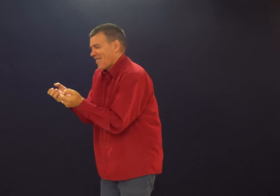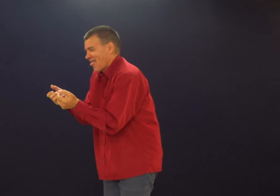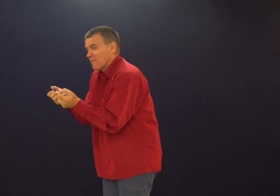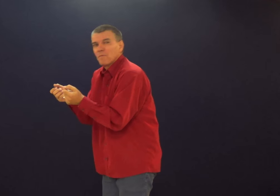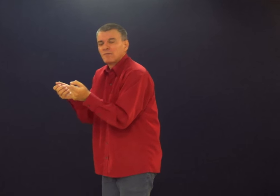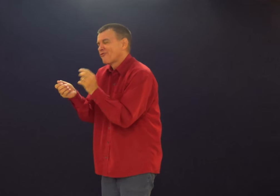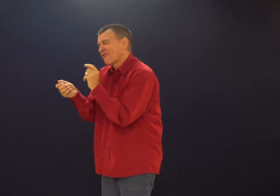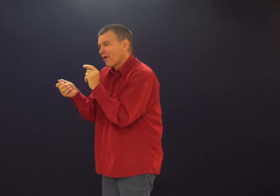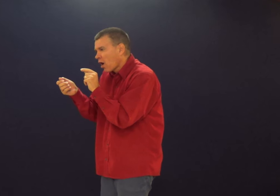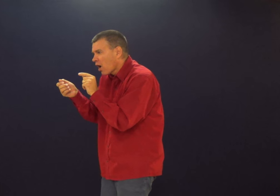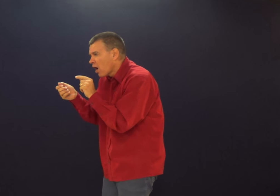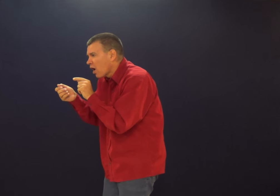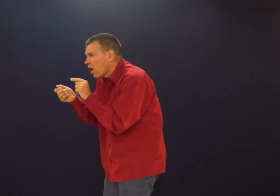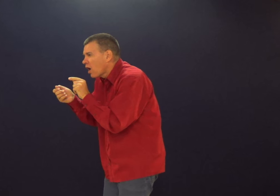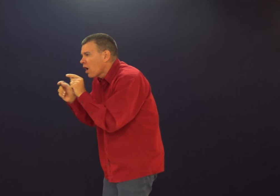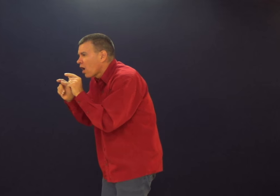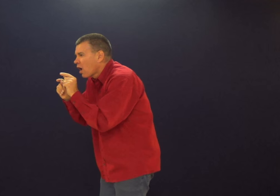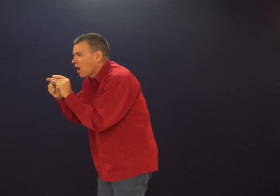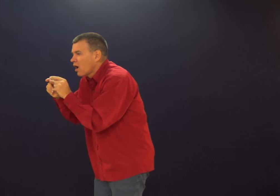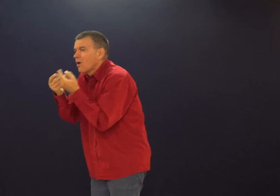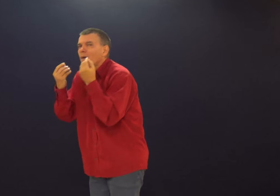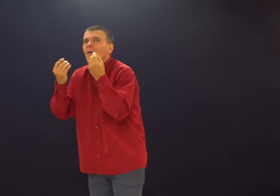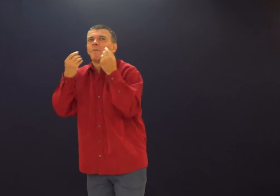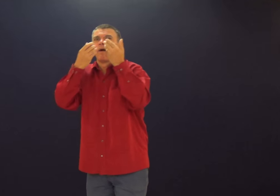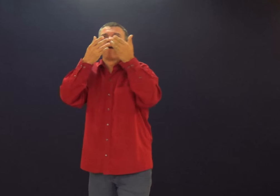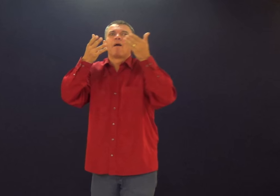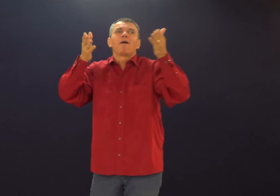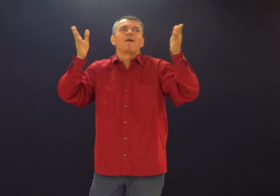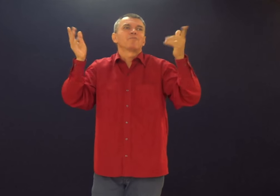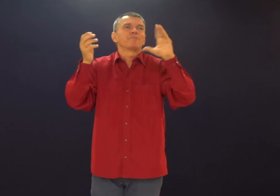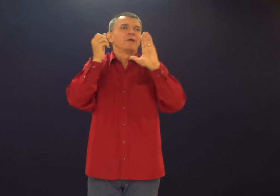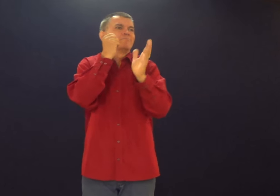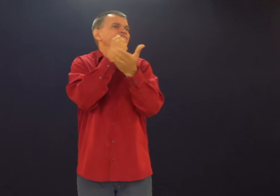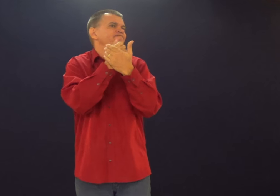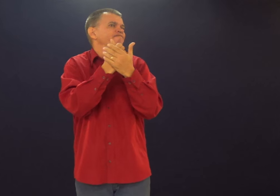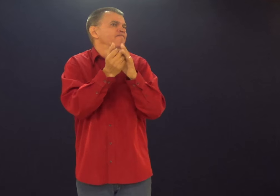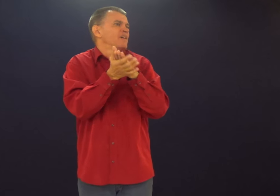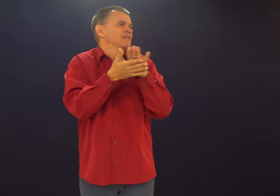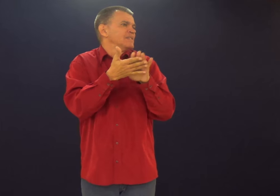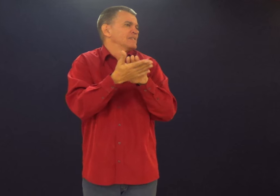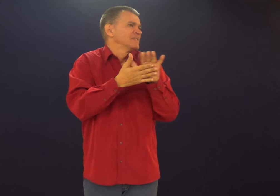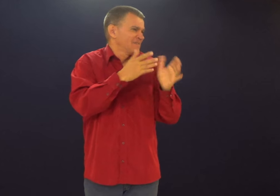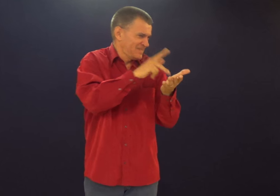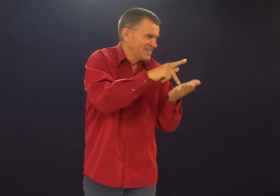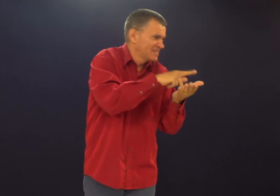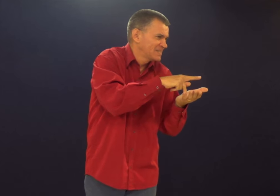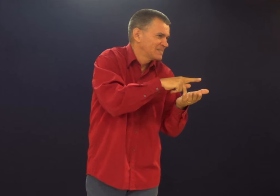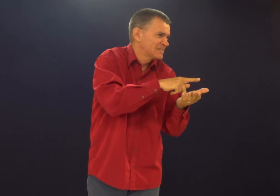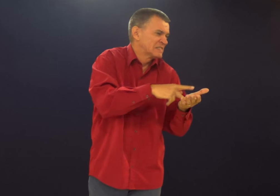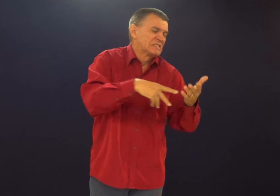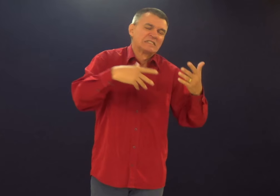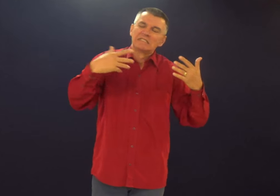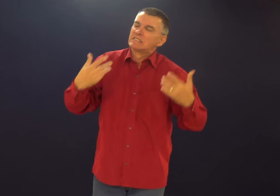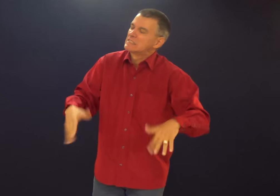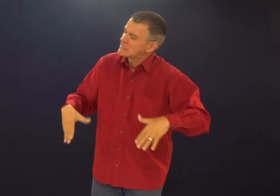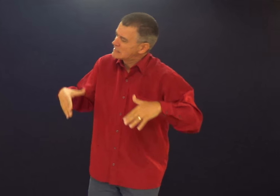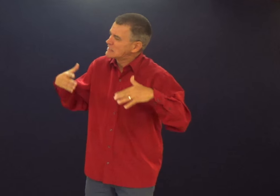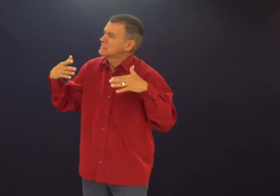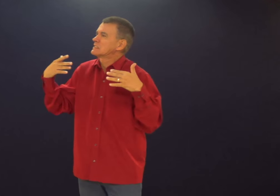Você dá um computador, dá um videogame. Faz um negócio diferente para ela. E ela começa a assistir